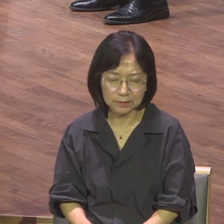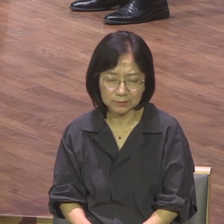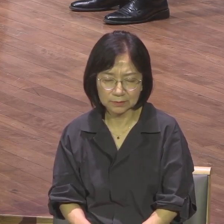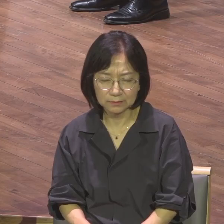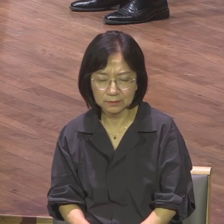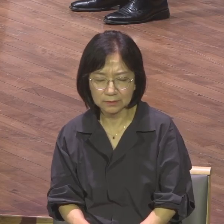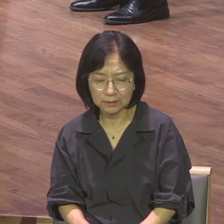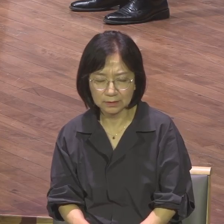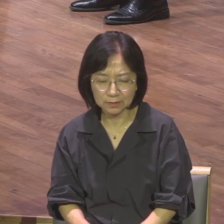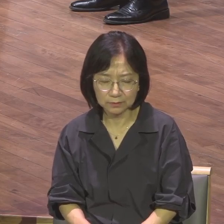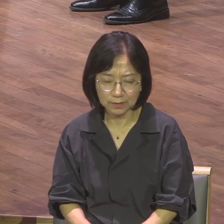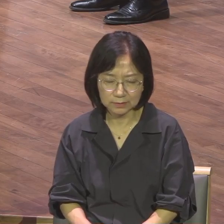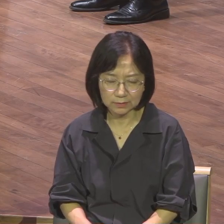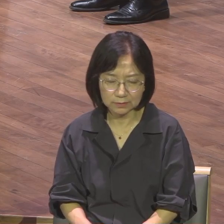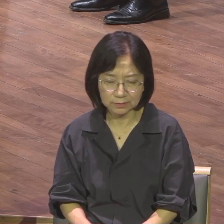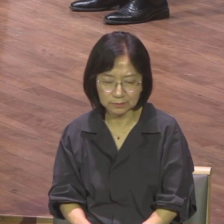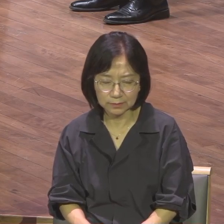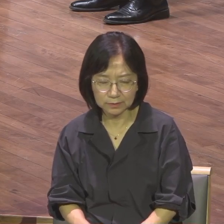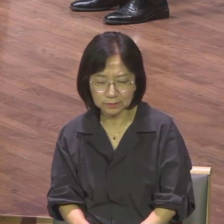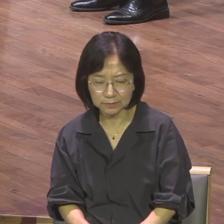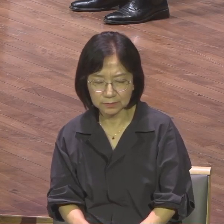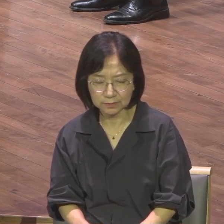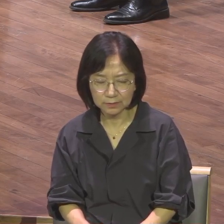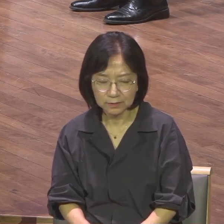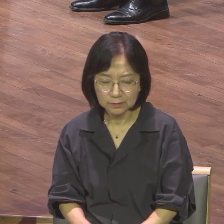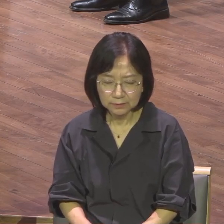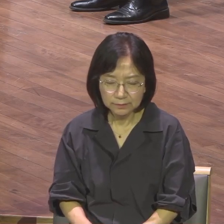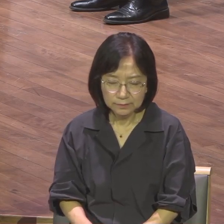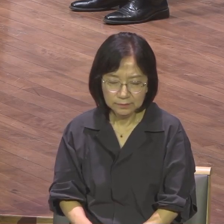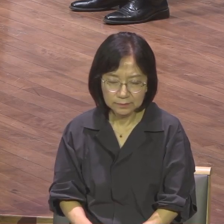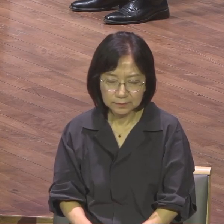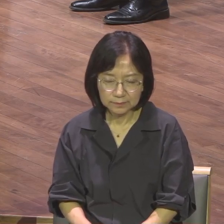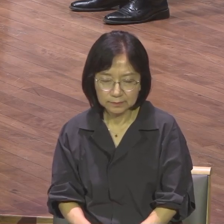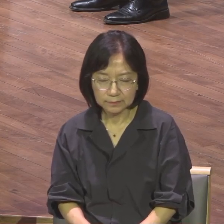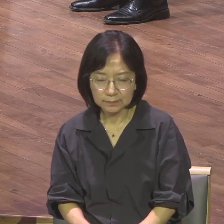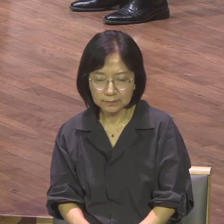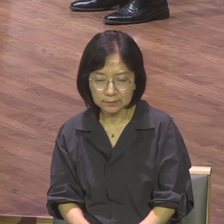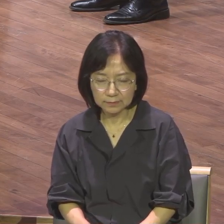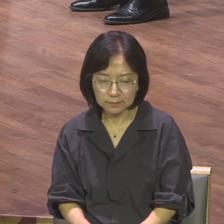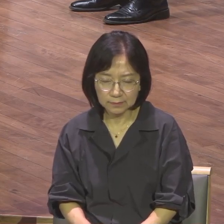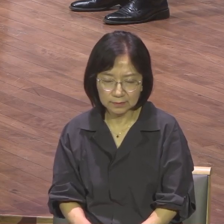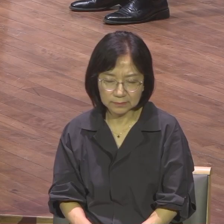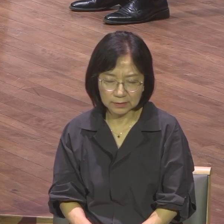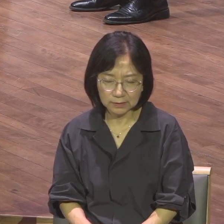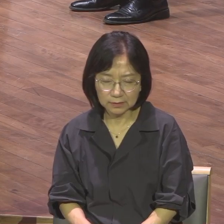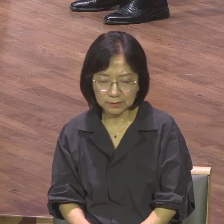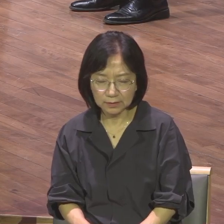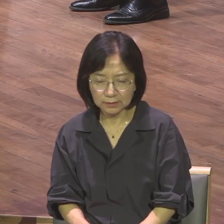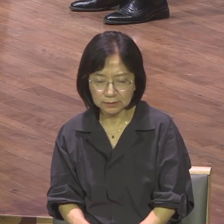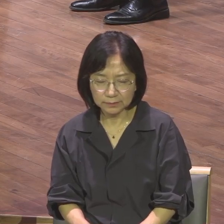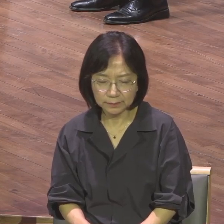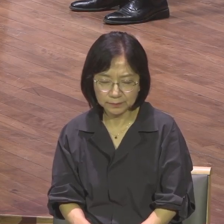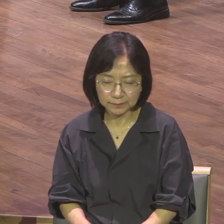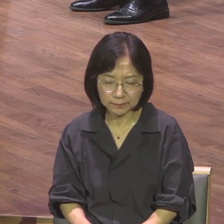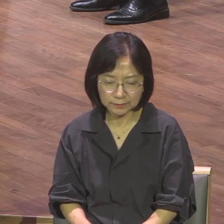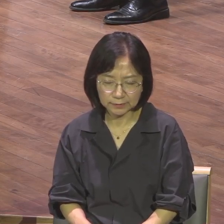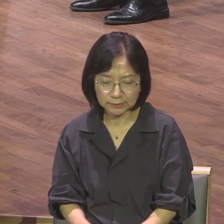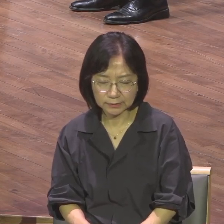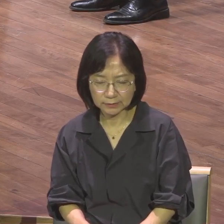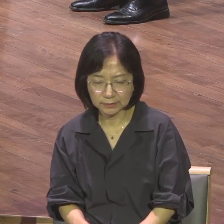이 성교의 원칙 그 두 나라가 하나님 이어져서 함께 기도의 깃발을 들게 하시고 기도의 망대를 굳건히 세워서 저 이 삼촌의 나라를 향하여